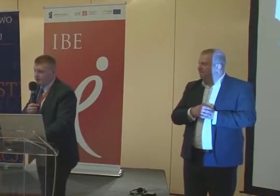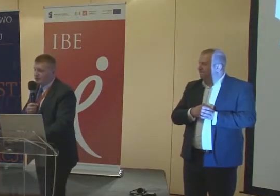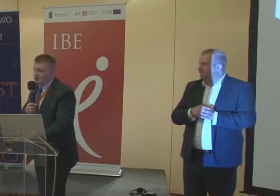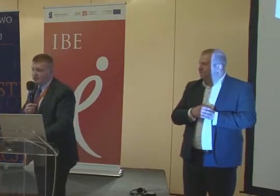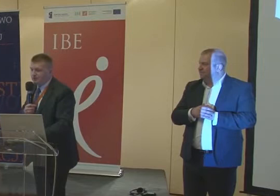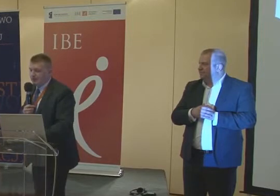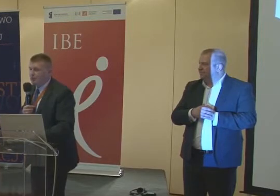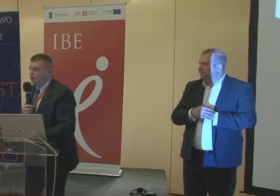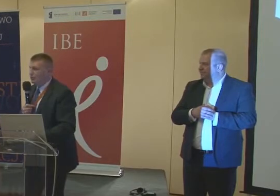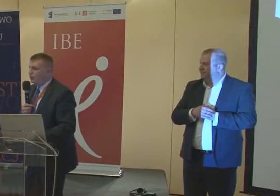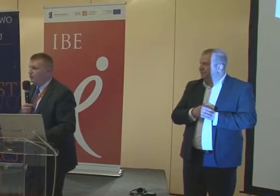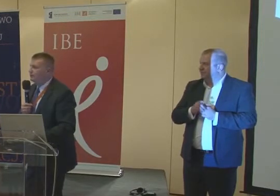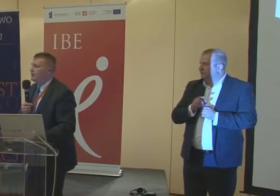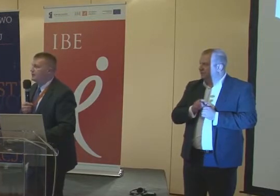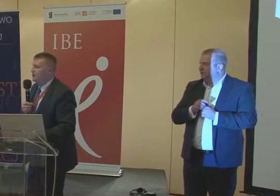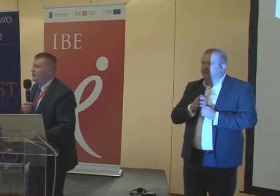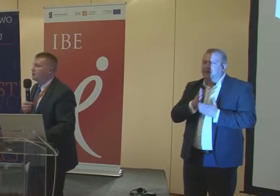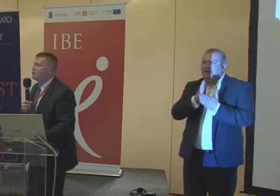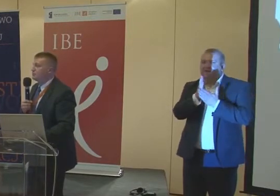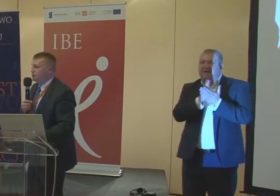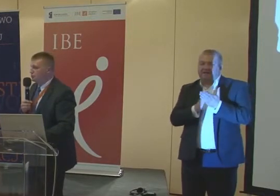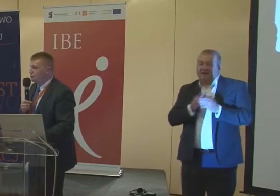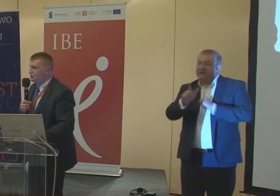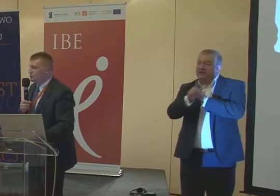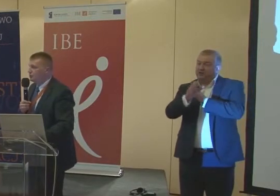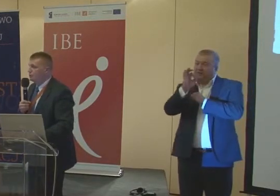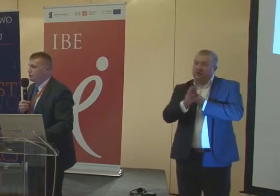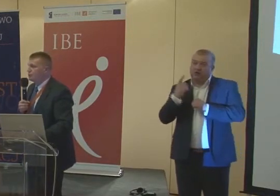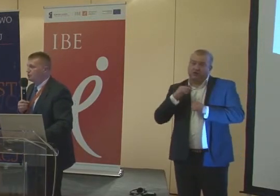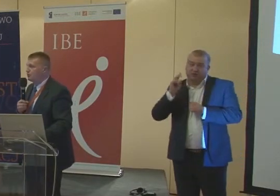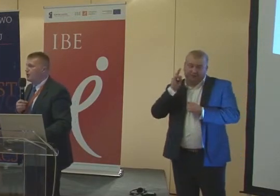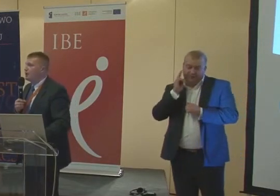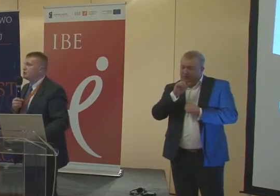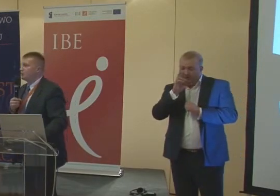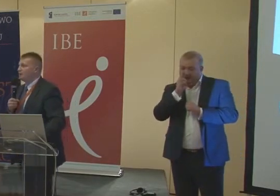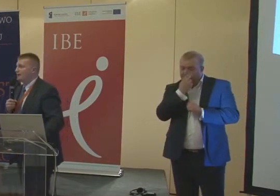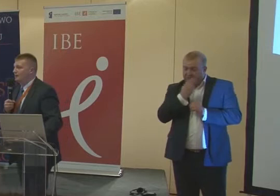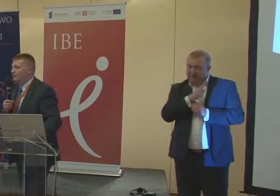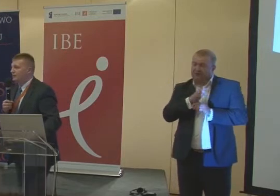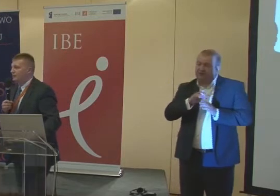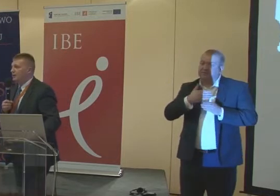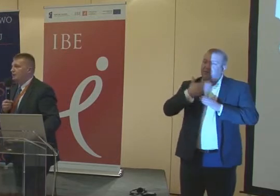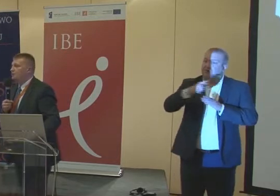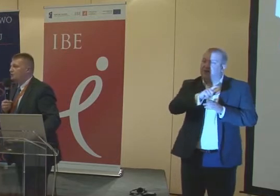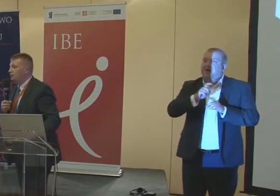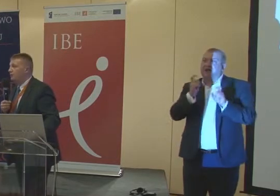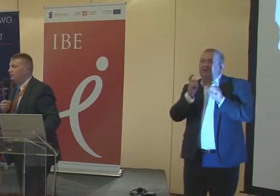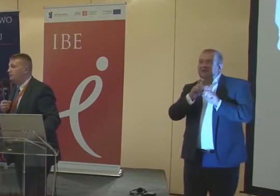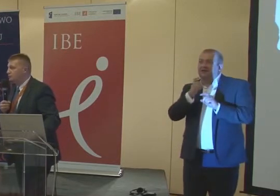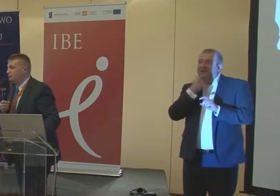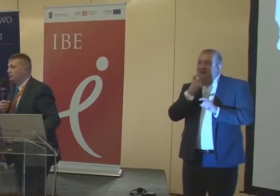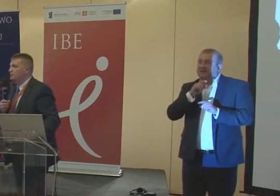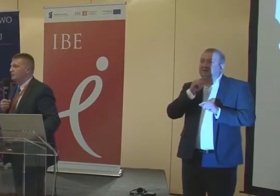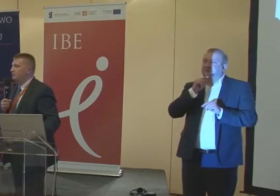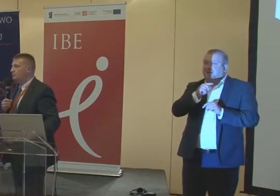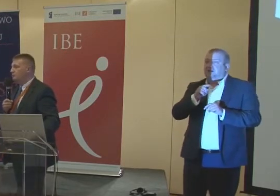Proszę Państwa, kolejna rzecz to nawigację. 70% ruchu w naszej szkoły to są uczniowie spoza terenu Kielc. Ci uczniowie, w tym